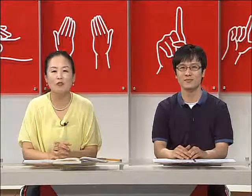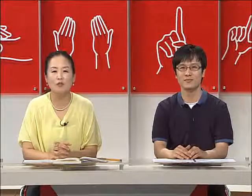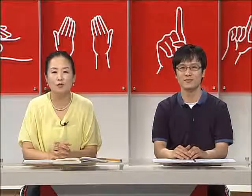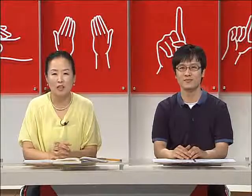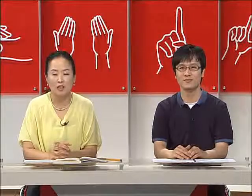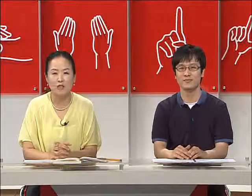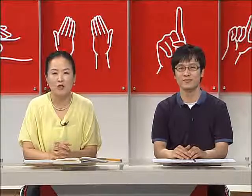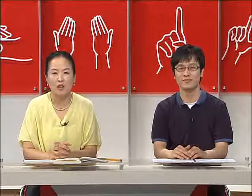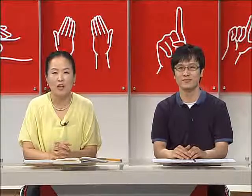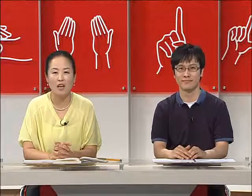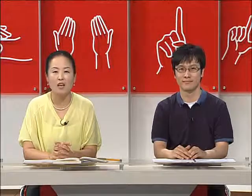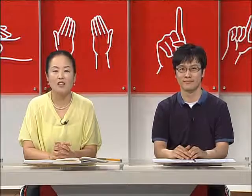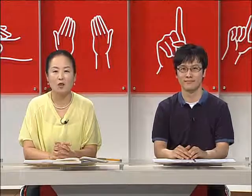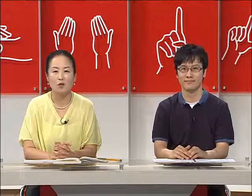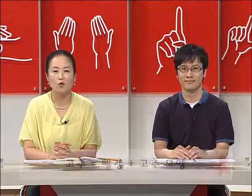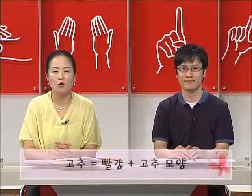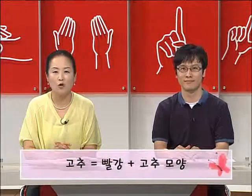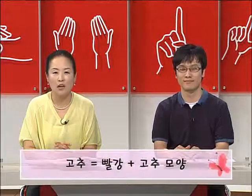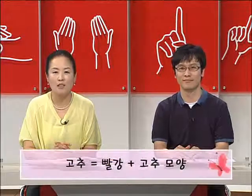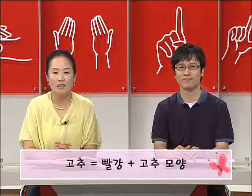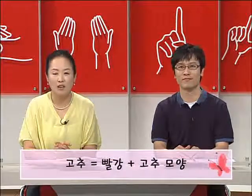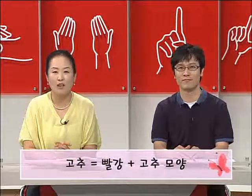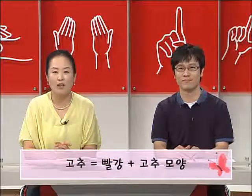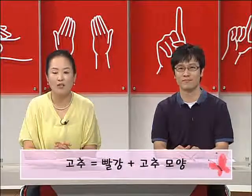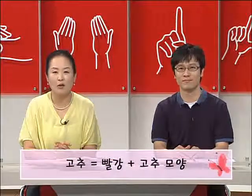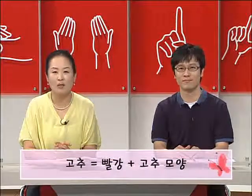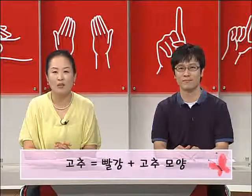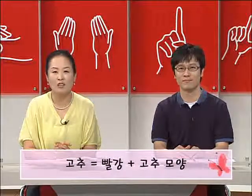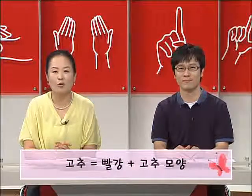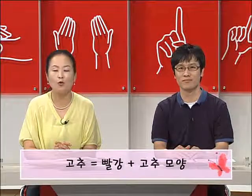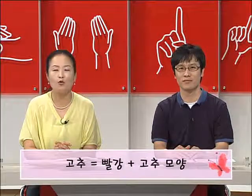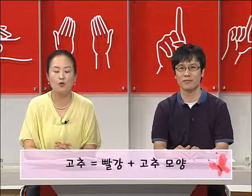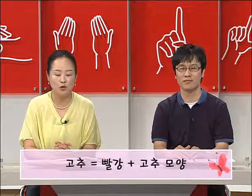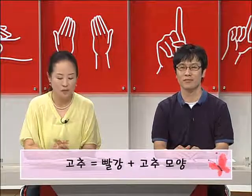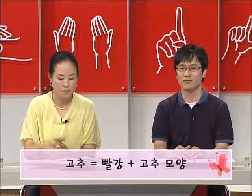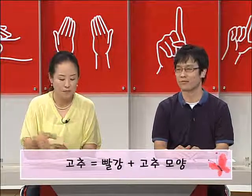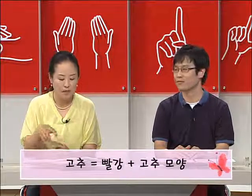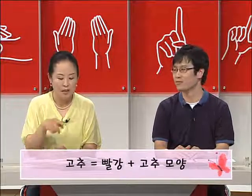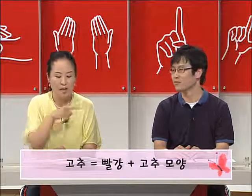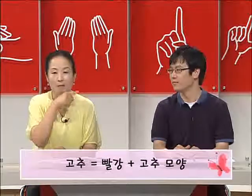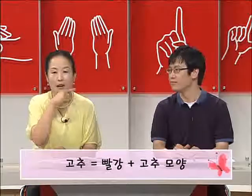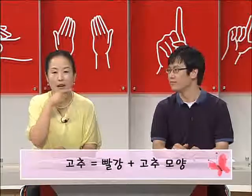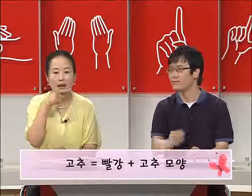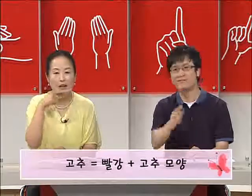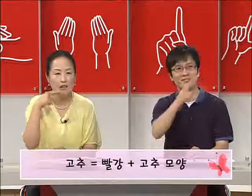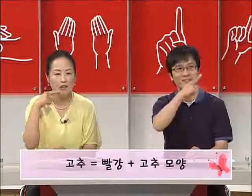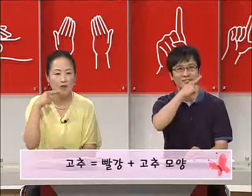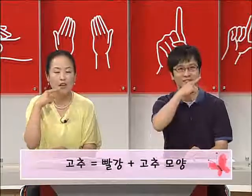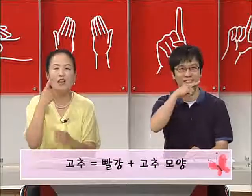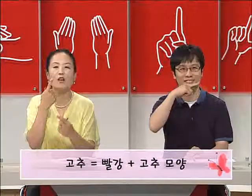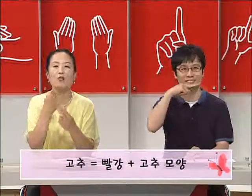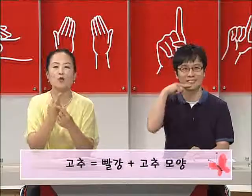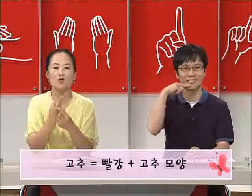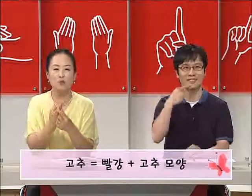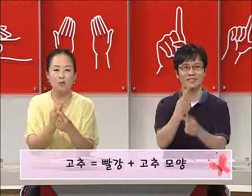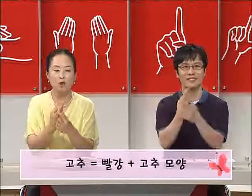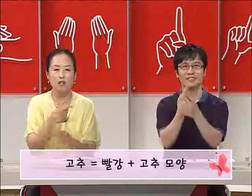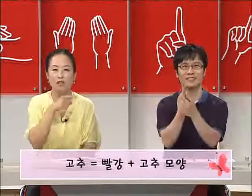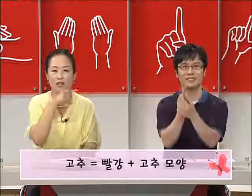한국수와 단어 중에 고추와 사과에 대해서 배워볼까요? 자, 고추는 빨갛으라는 수와의 고추의 모양을